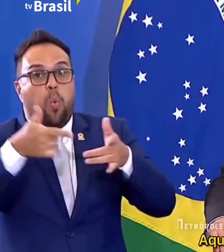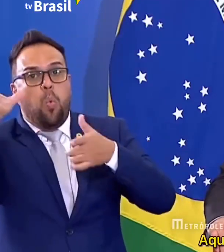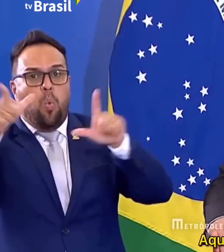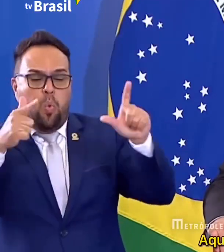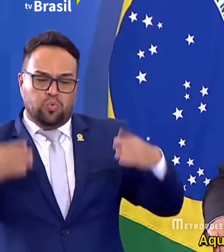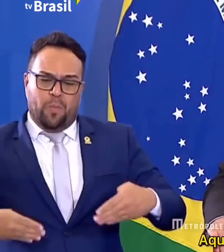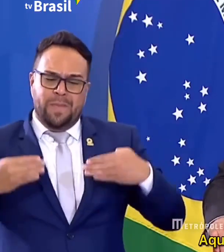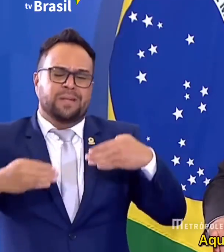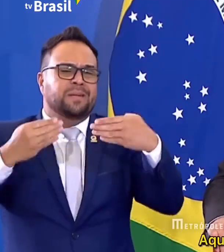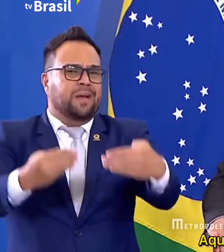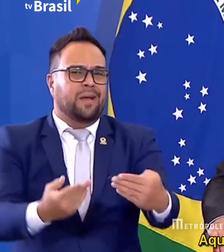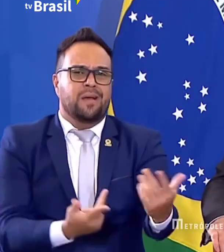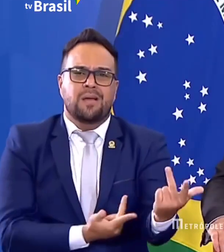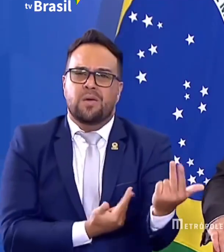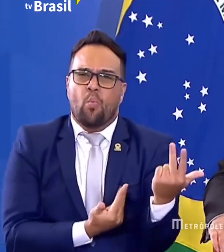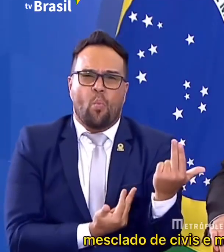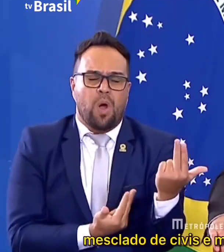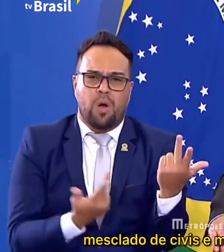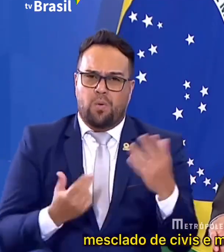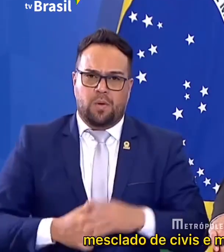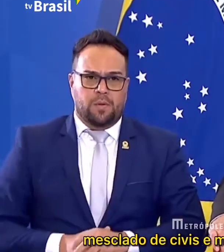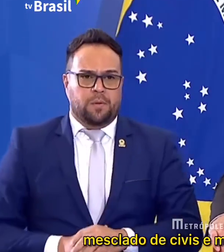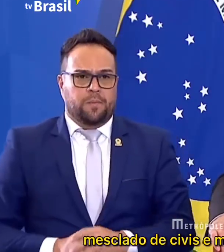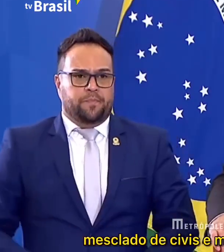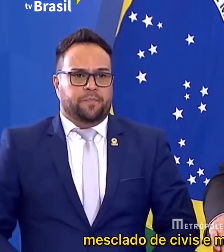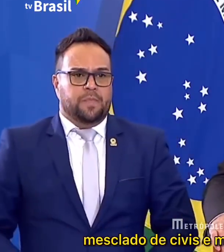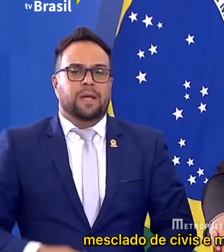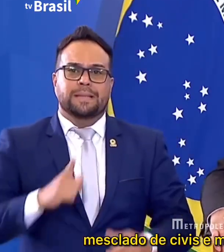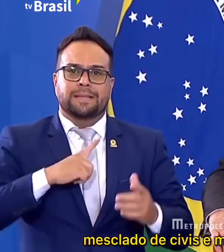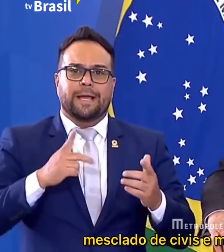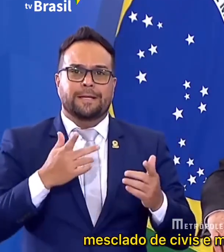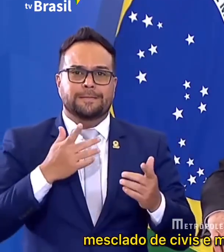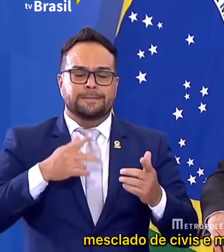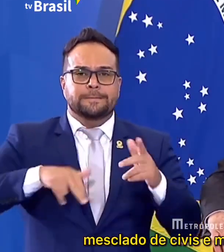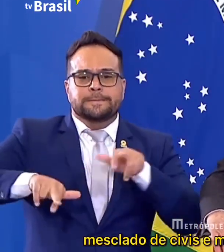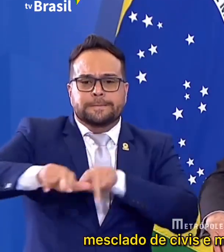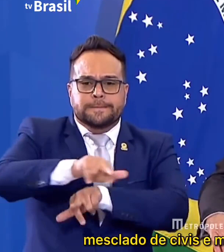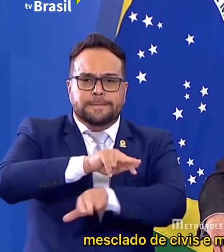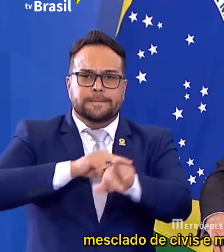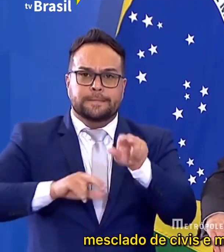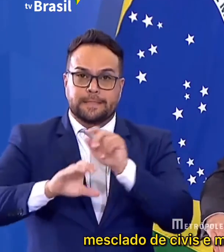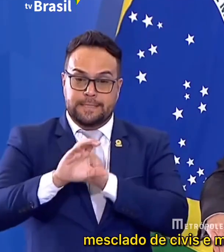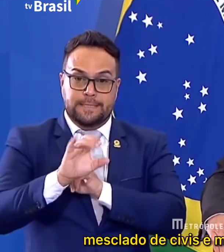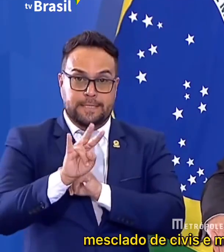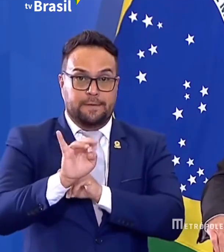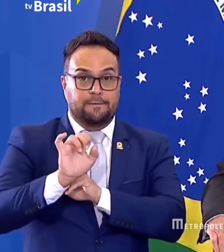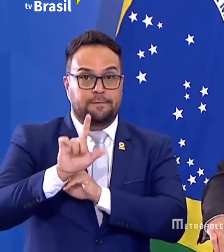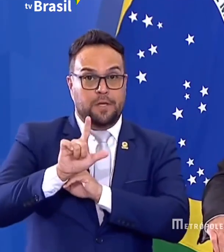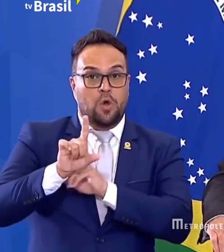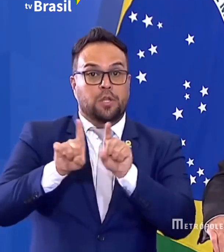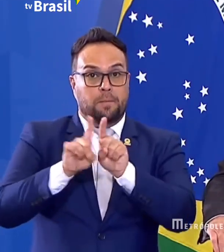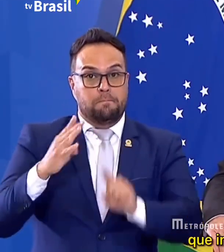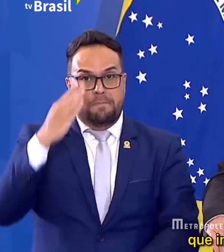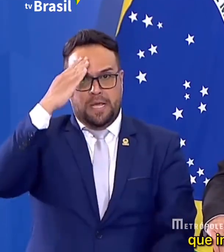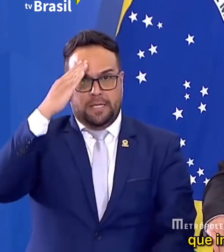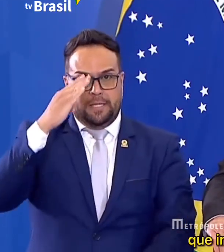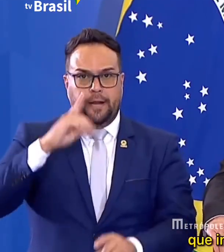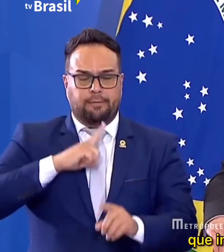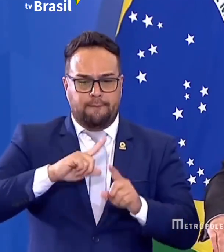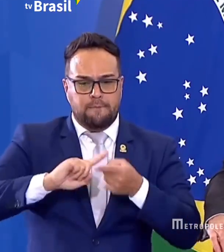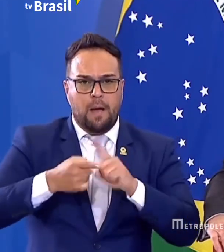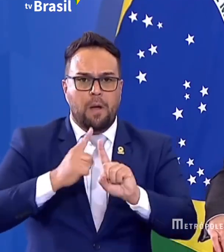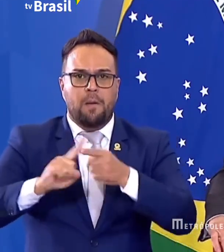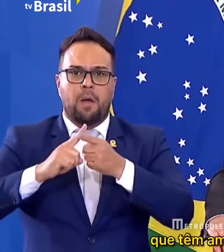Aqui há um mesclado de civis e militares que se entendem, que